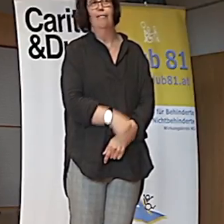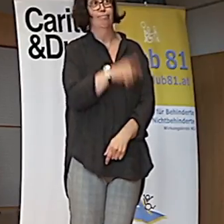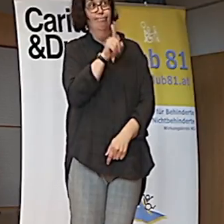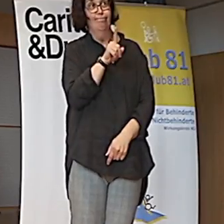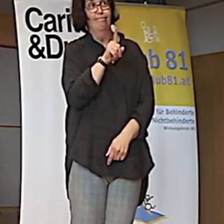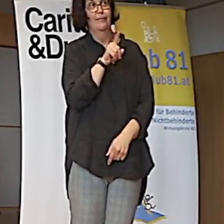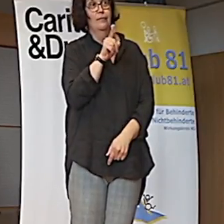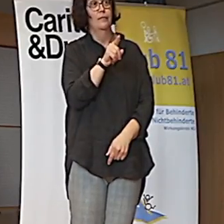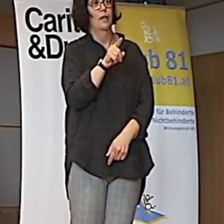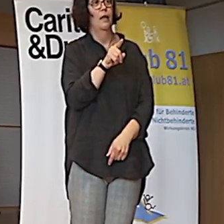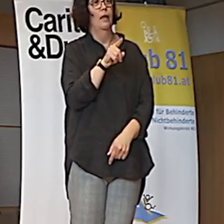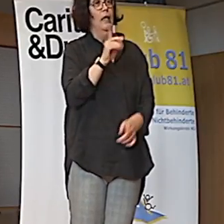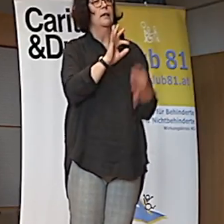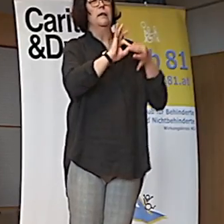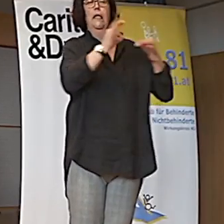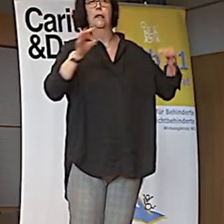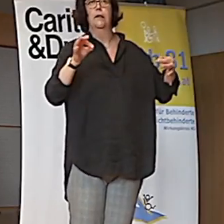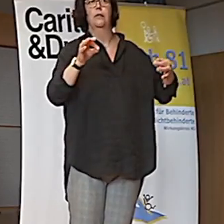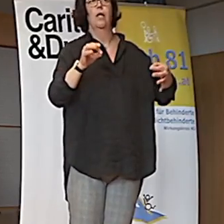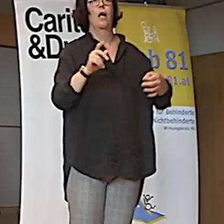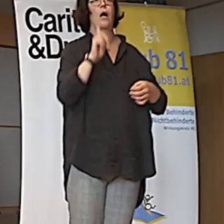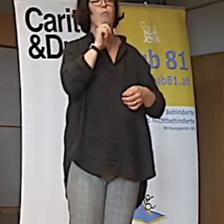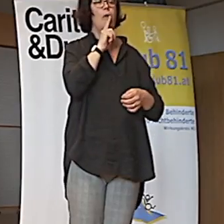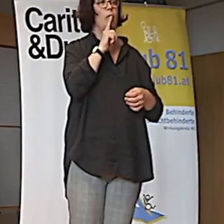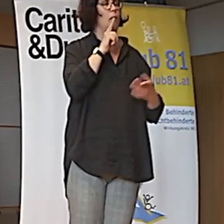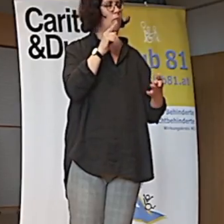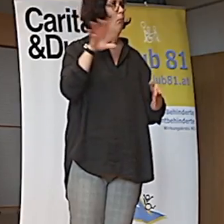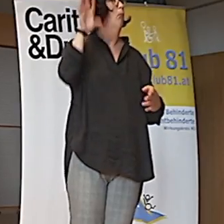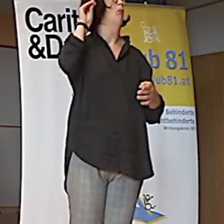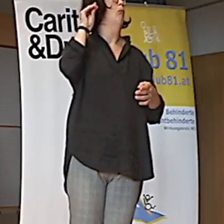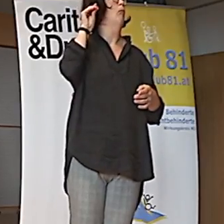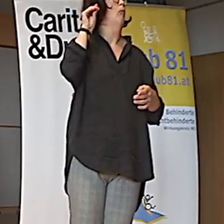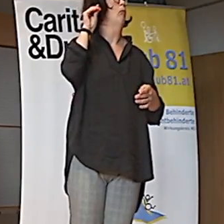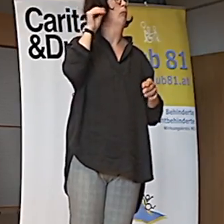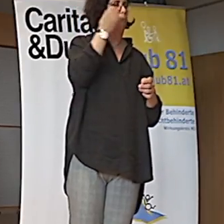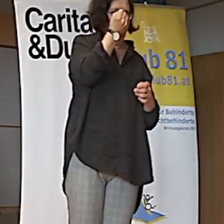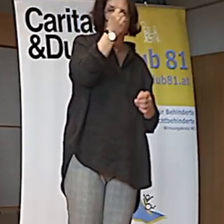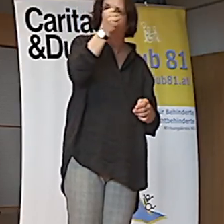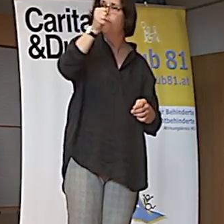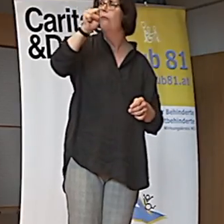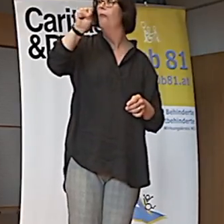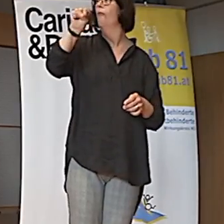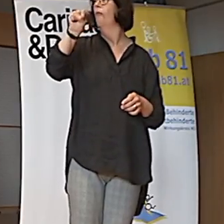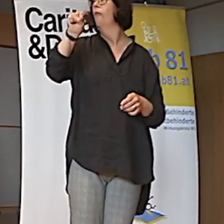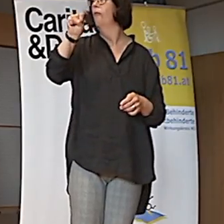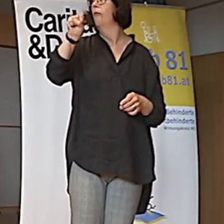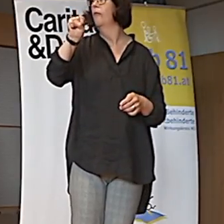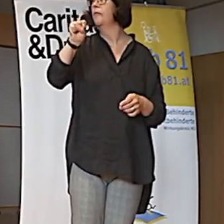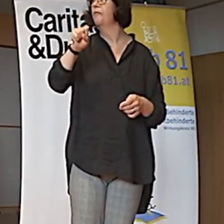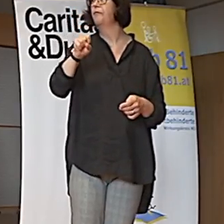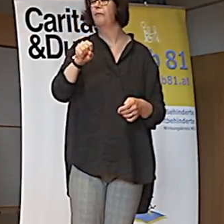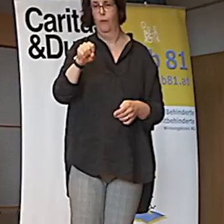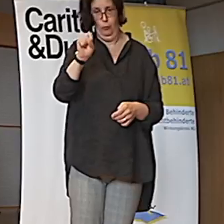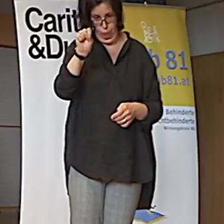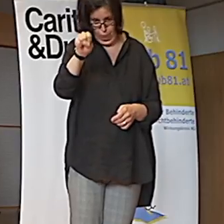Das ist der Satz, den die Mamas dann hören und der sie dann doch vom Smartphone-Decker bringt. dann